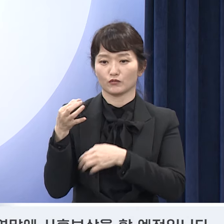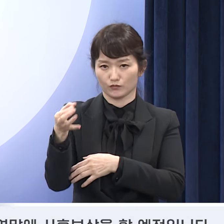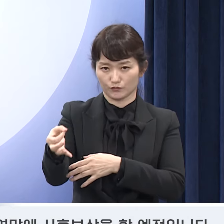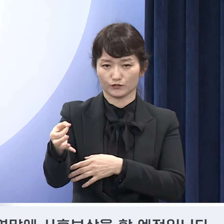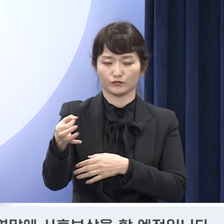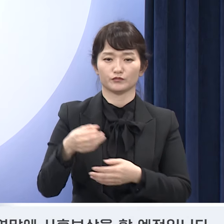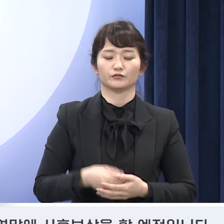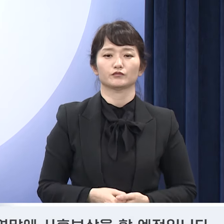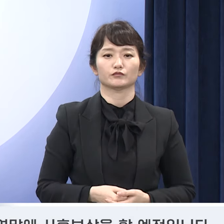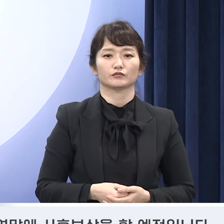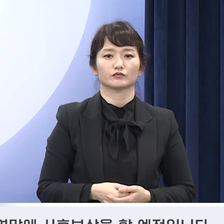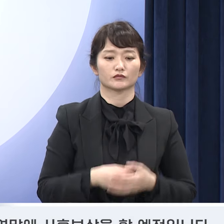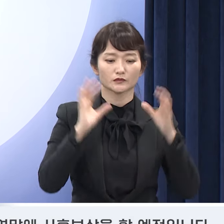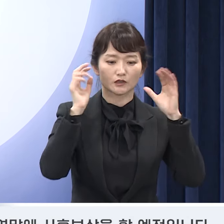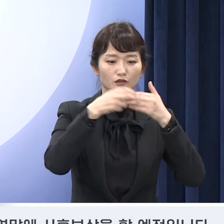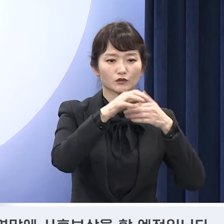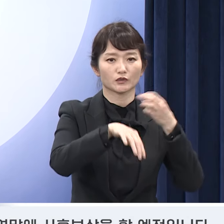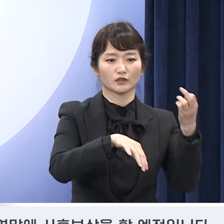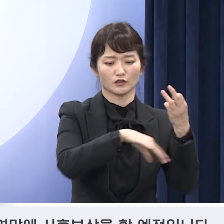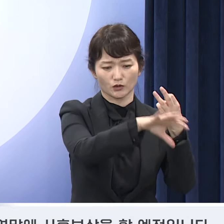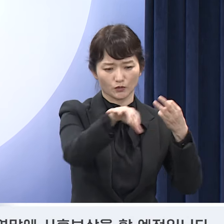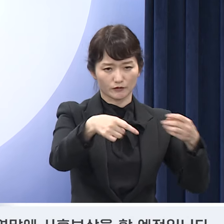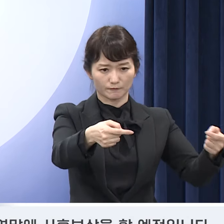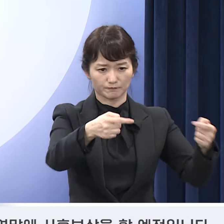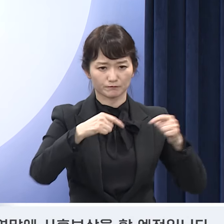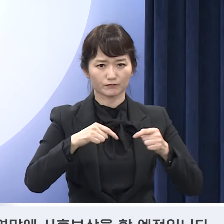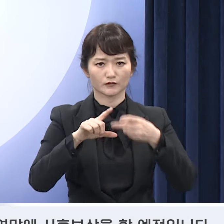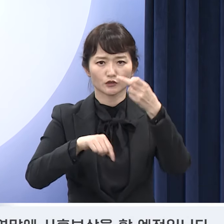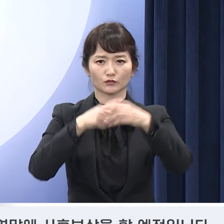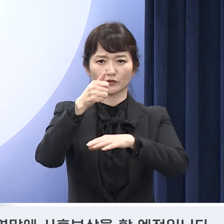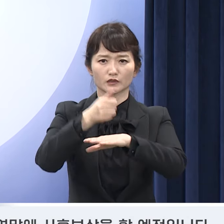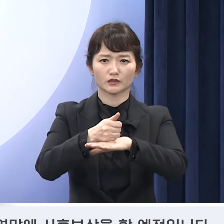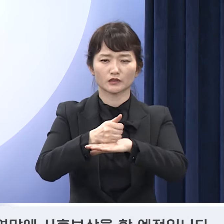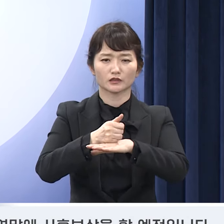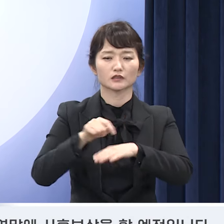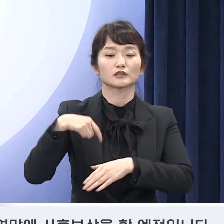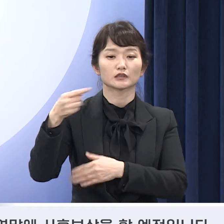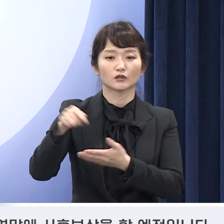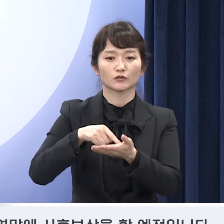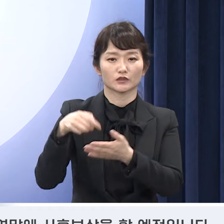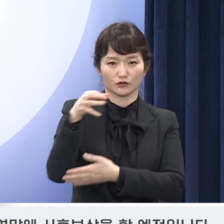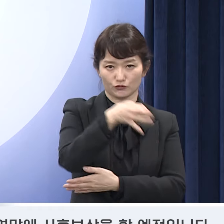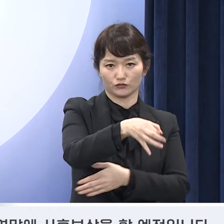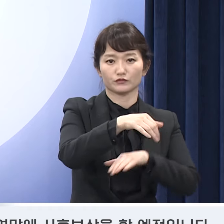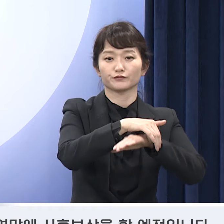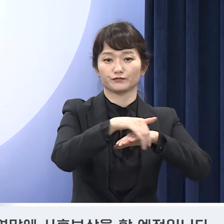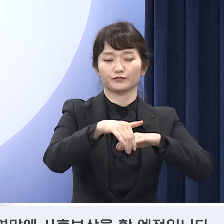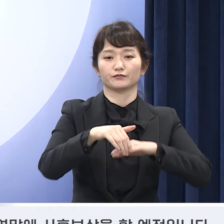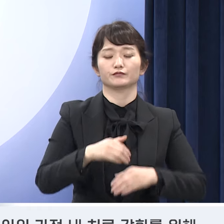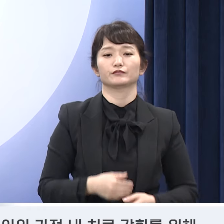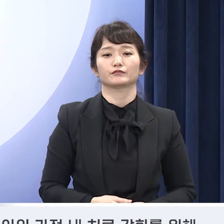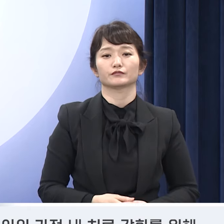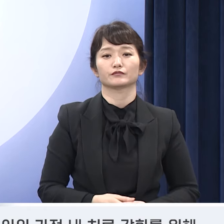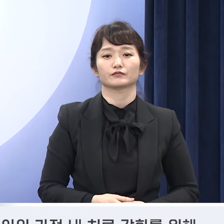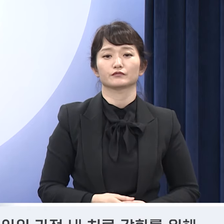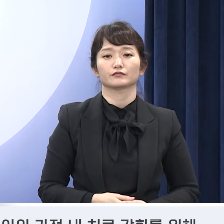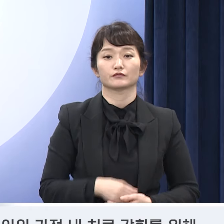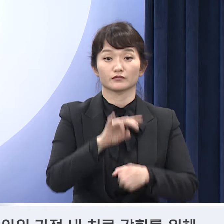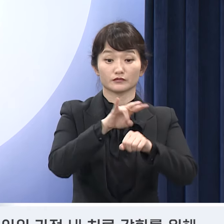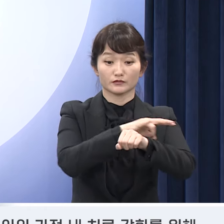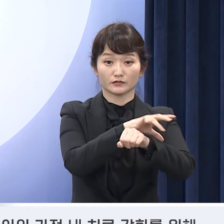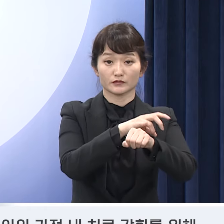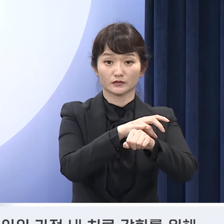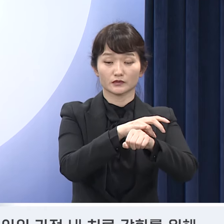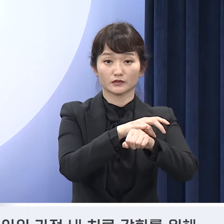현재 13개 어린이병원이 참여하고 있으며 연말에 사후 보상을 할 예정입니다. 24시간